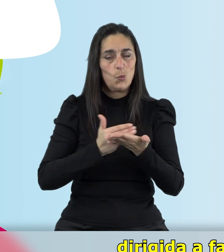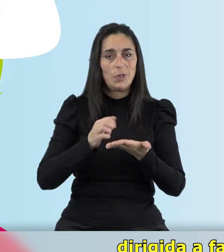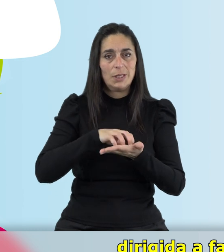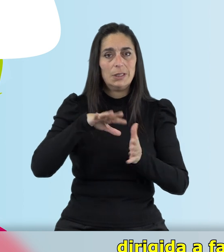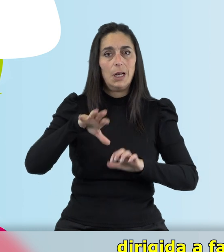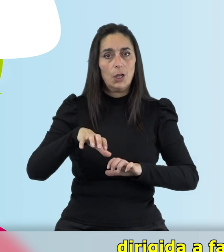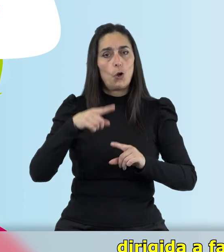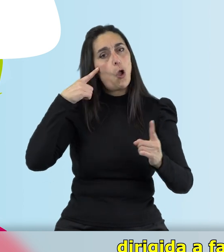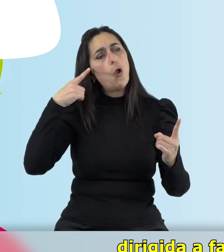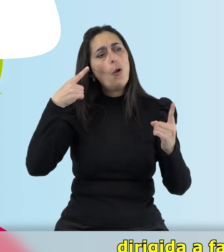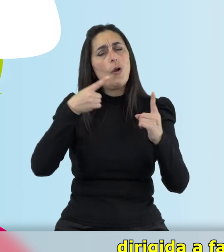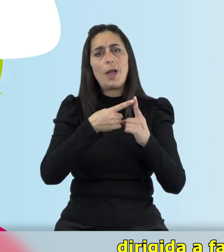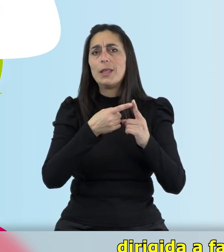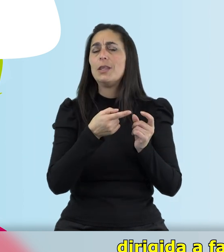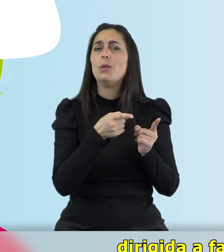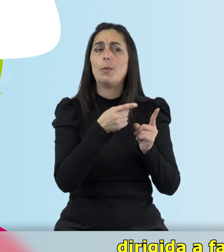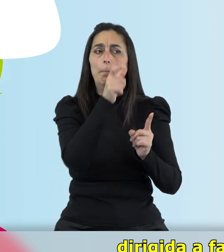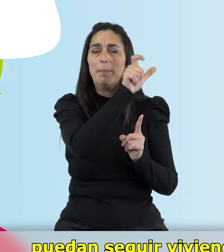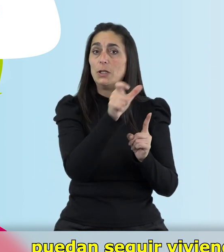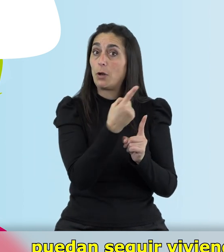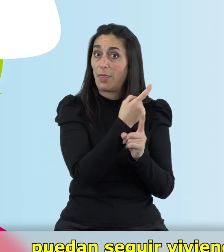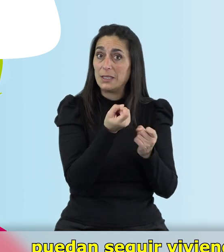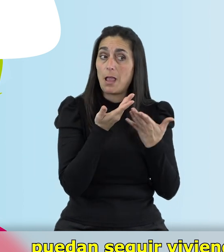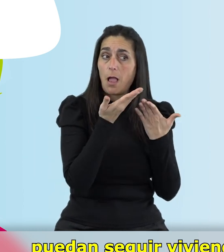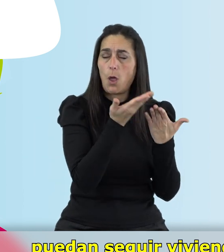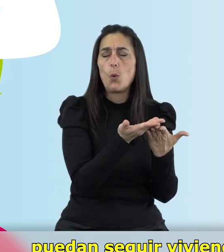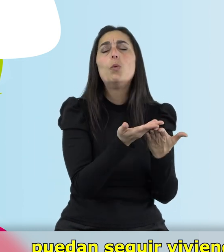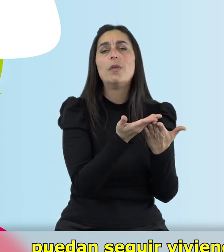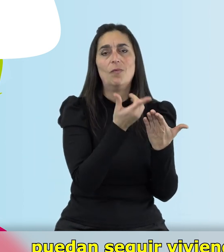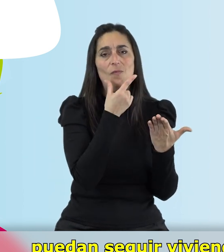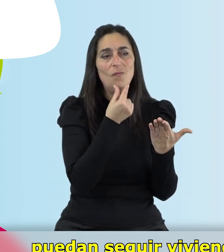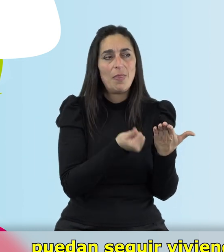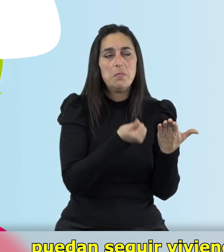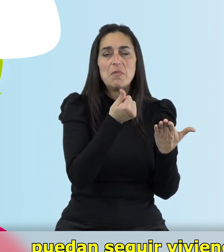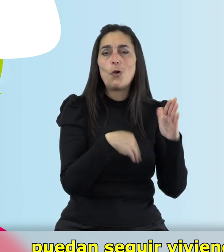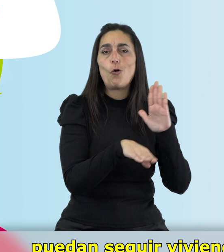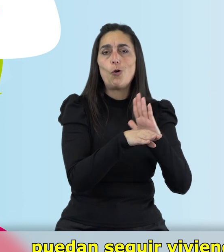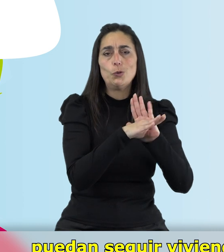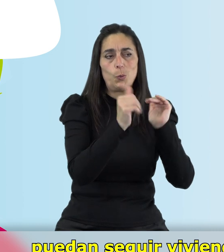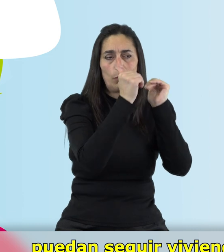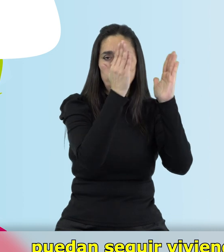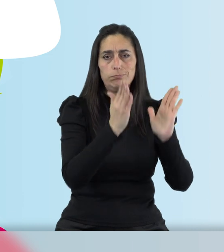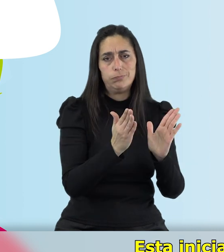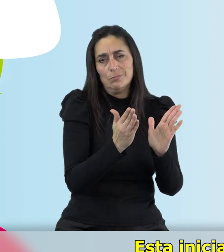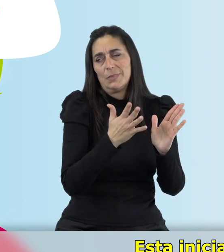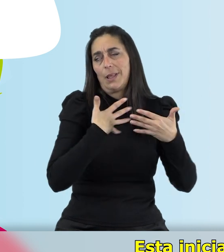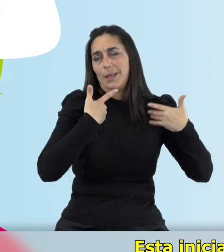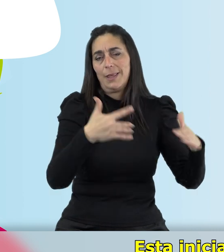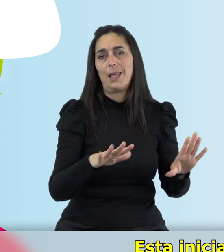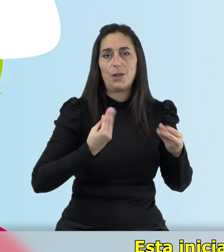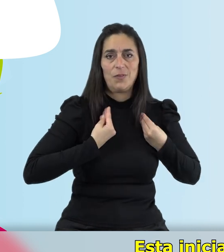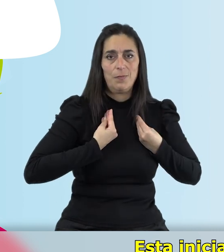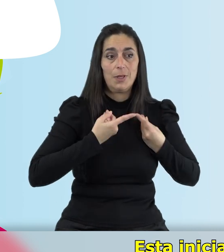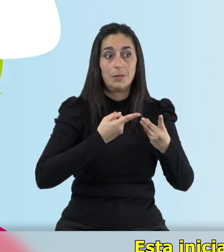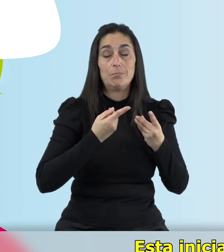León dirigida a facilitar que las personas dependientes puedan seguir viviendo en sus casas todo el tiempo que lo deseen. Esta